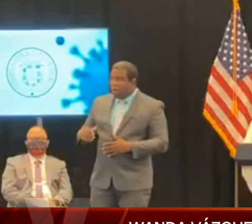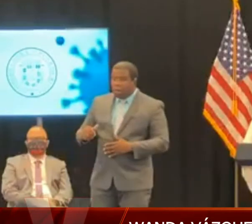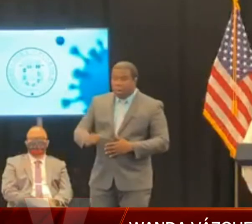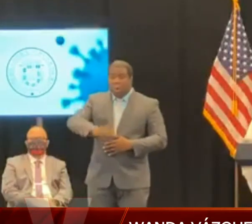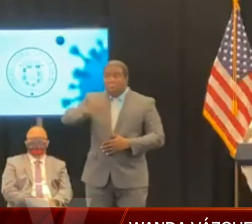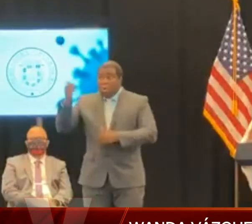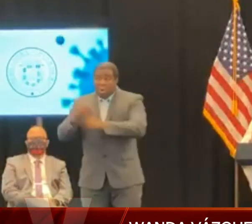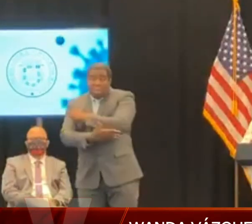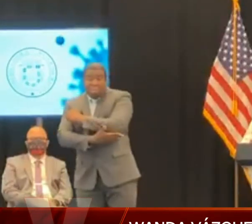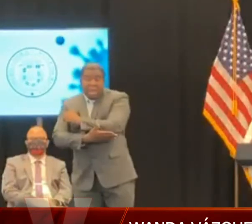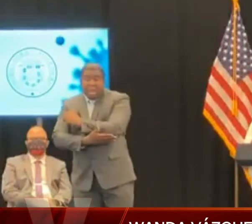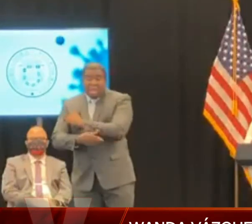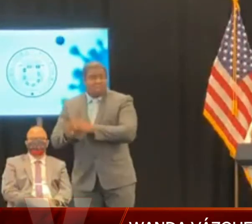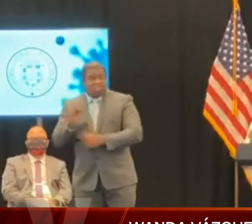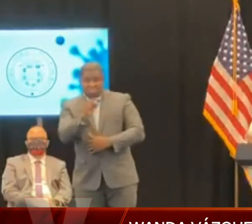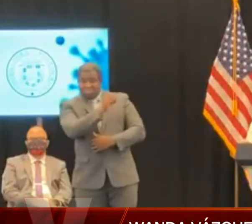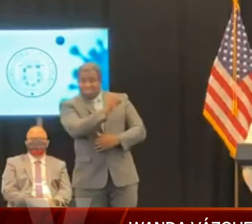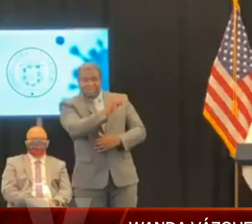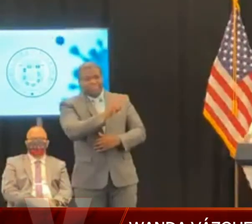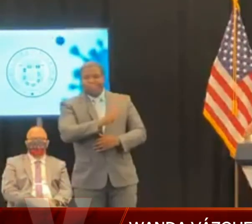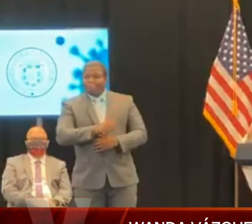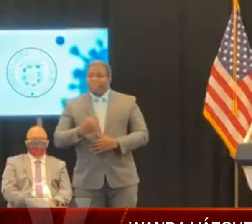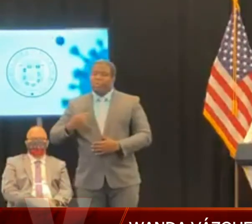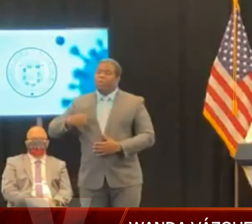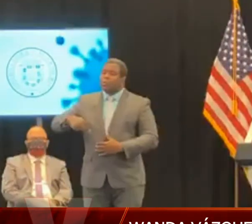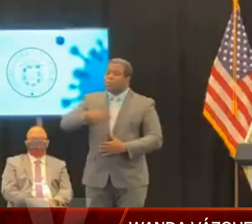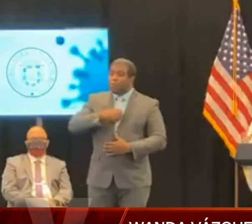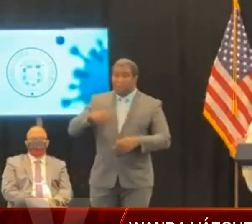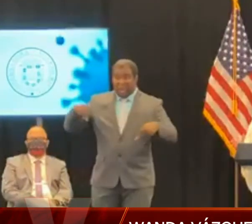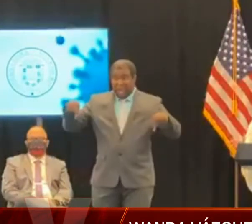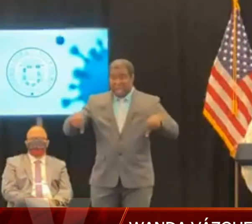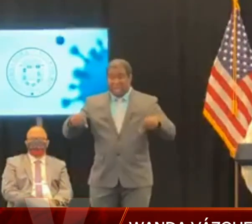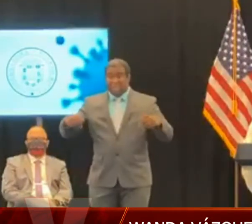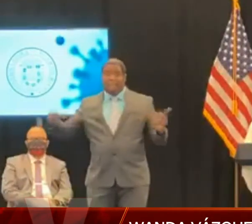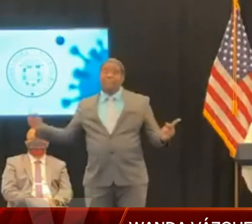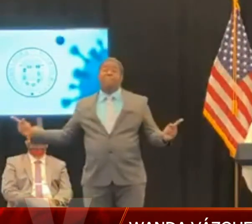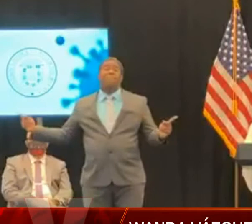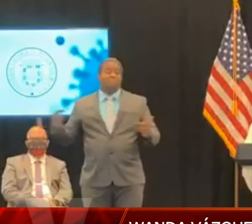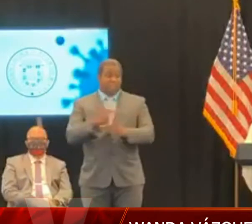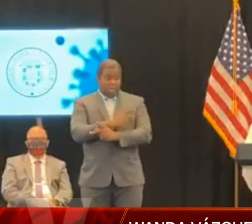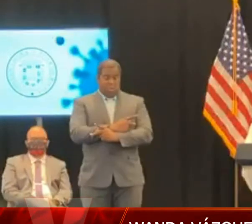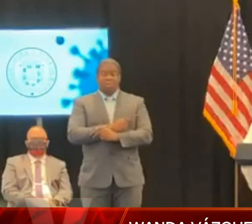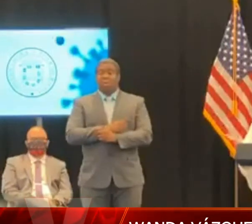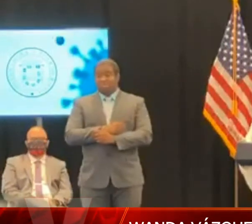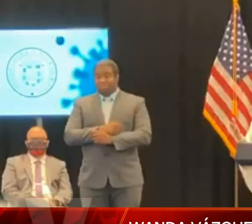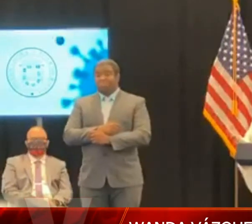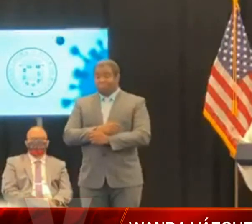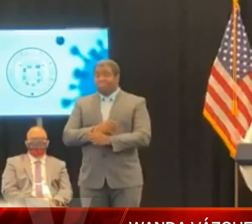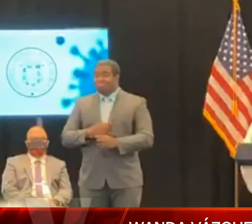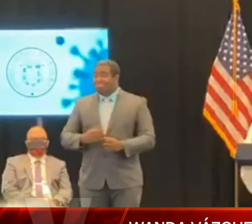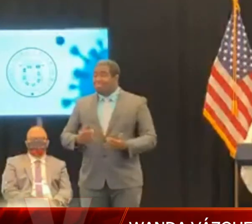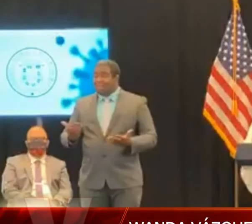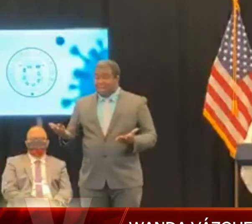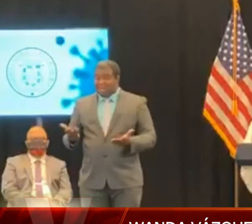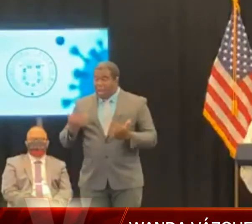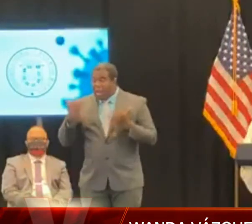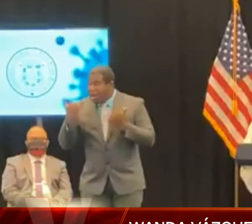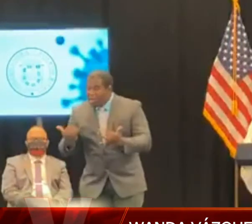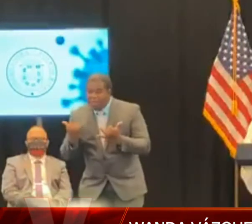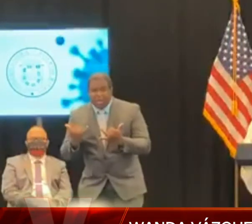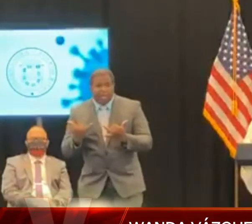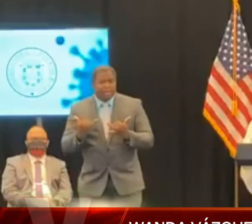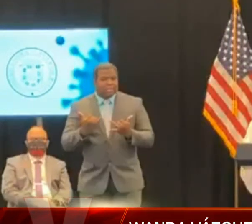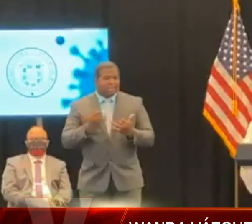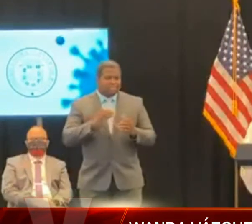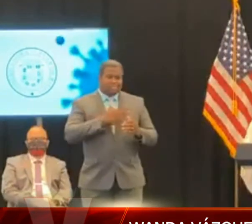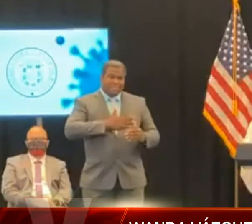dependemos de nuestra calidad humana, dependemos del mejor recurso que tiene esta isla, que es nuestra gente. Y nuestra